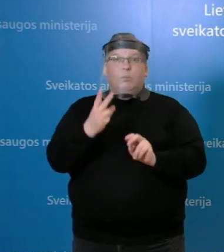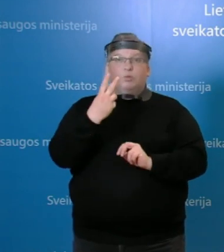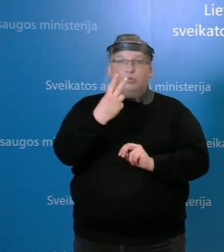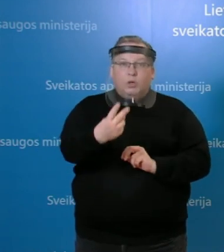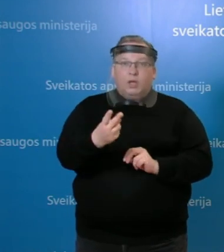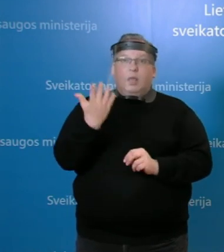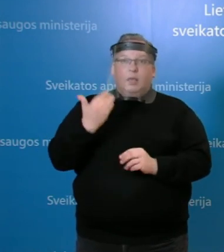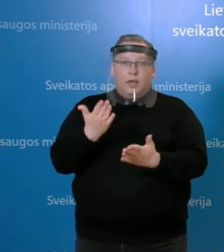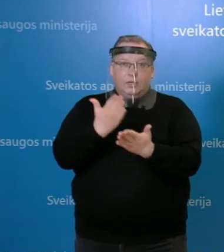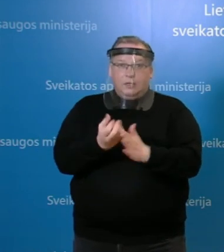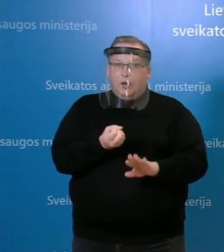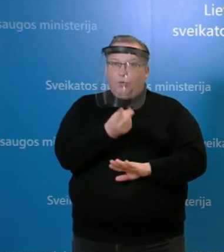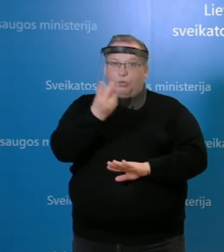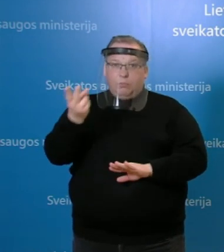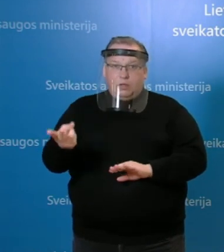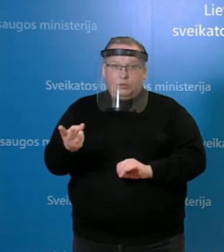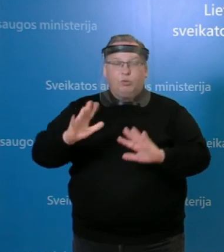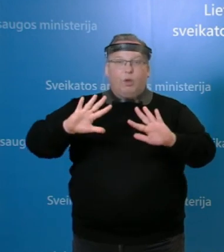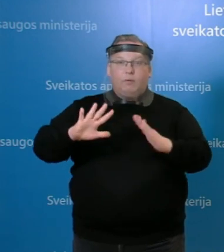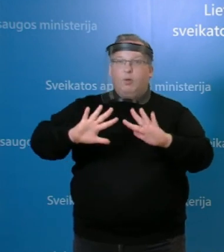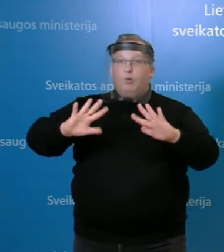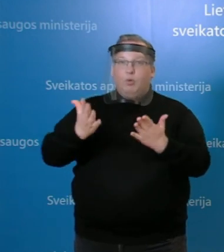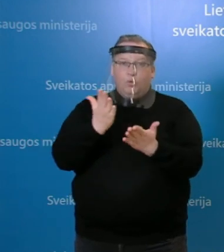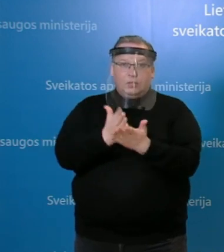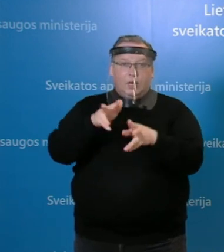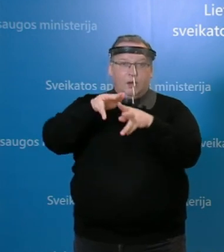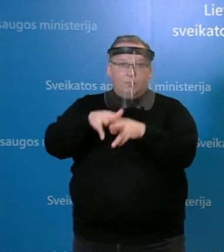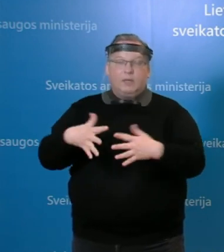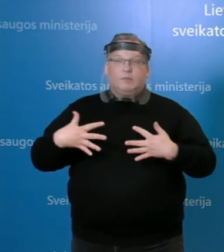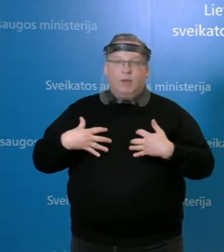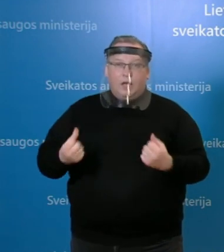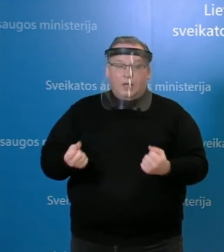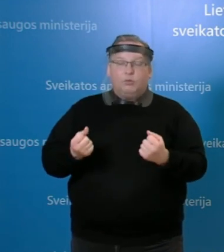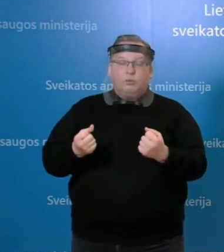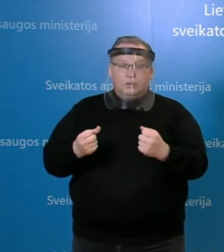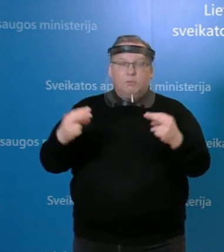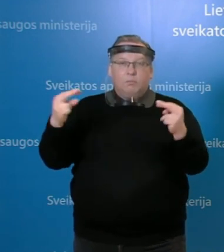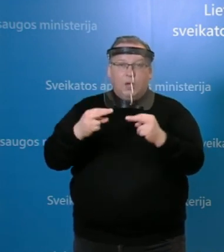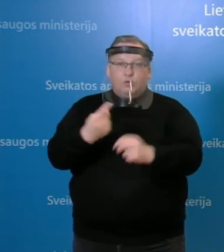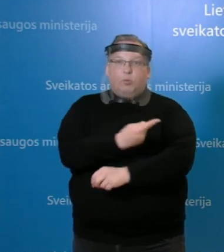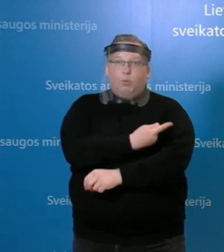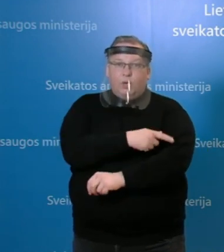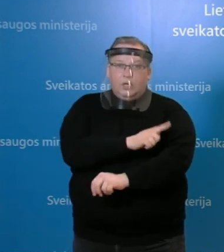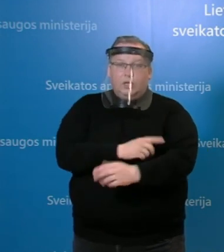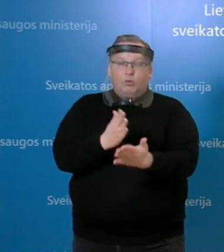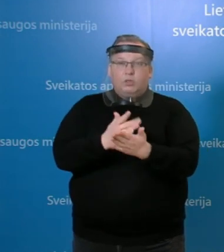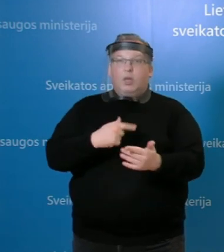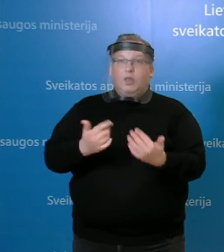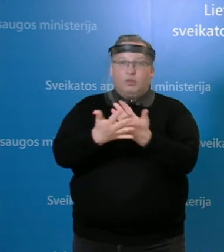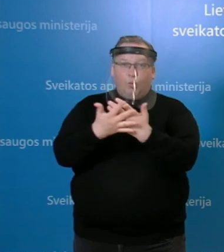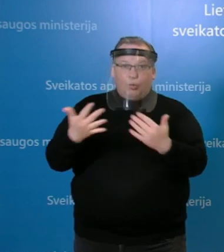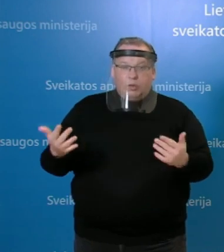hospitalizuoto atveju, kokios yra apkrovos asmens veikatos prieširos įstaigos. Tai, aišku, yra daugybė